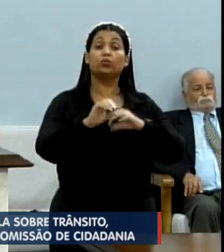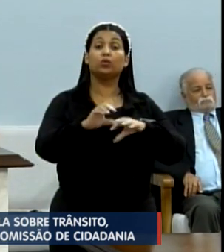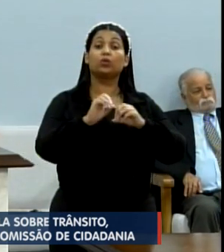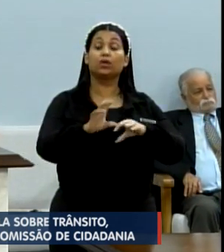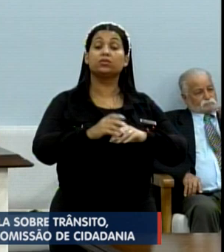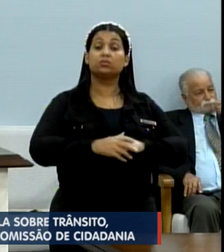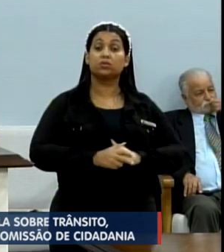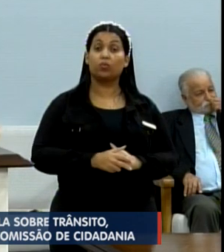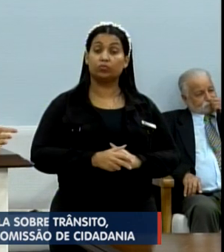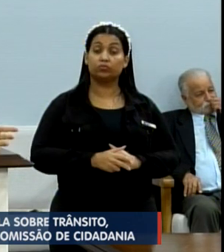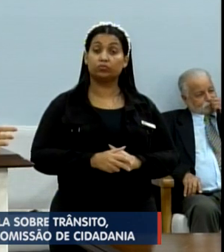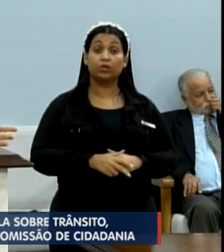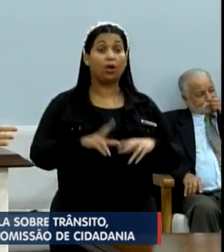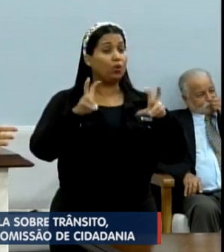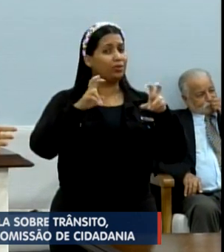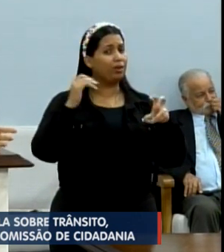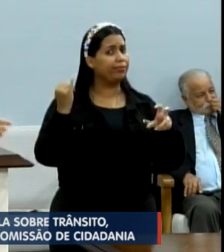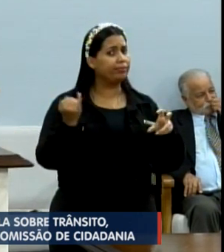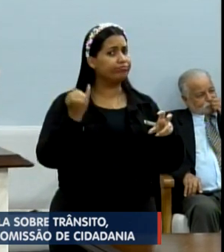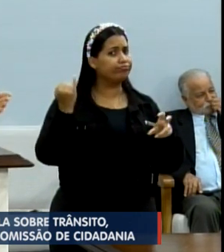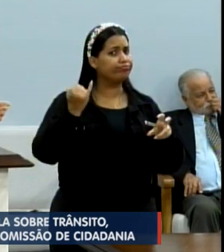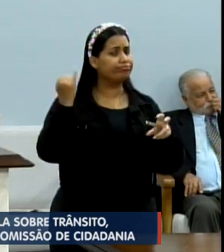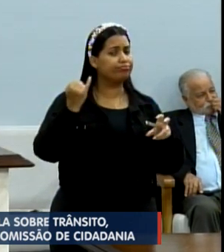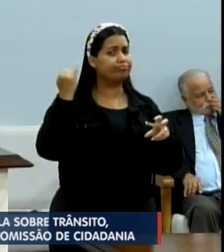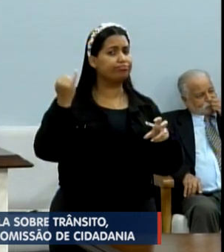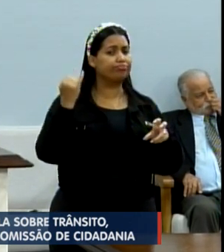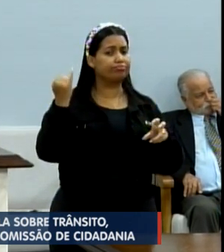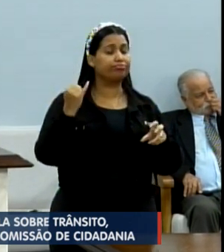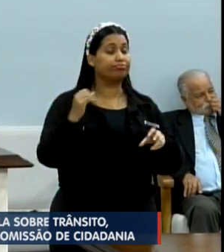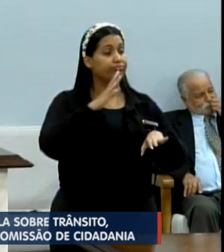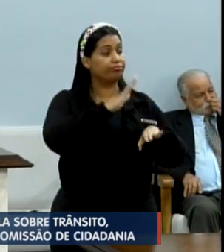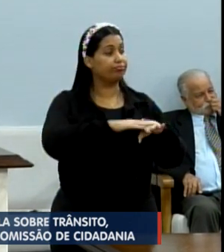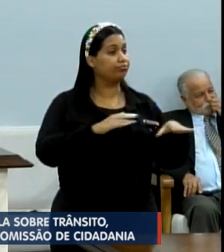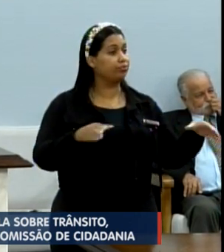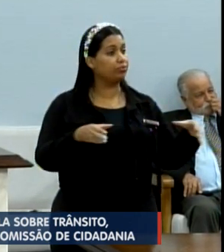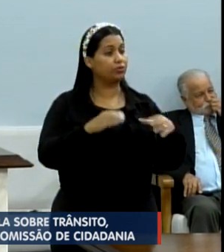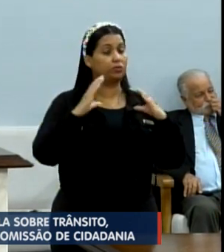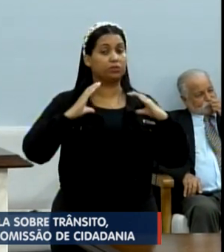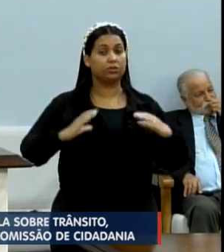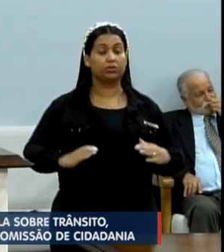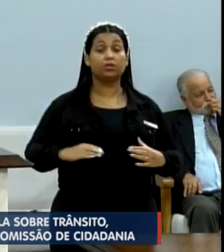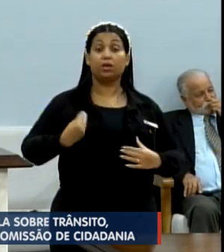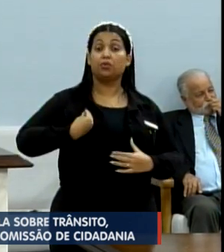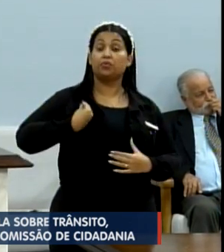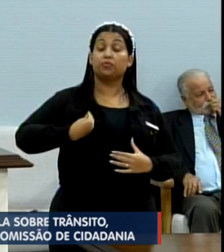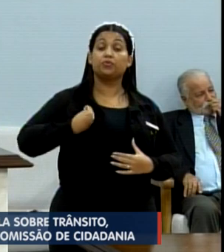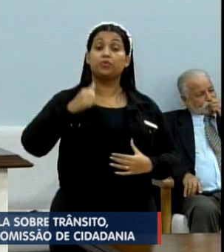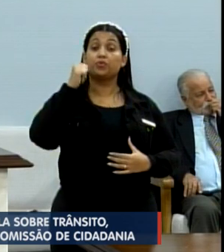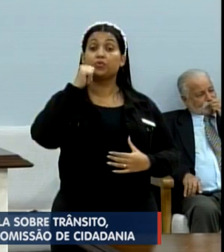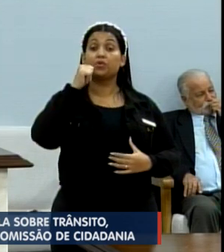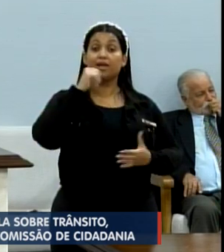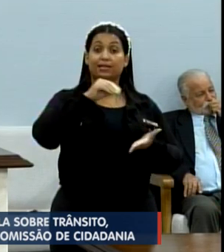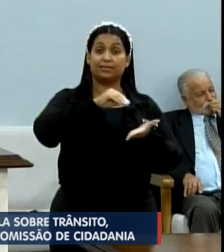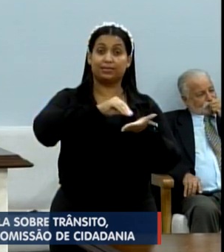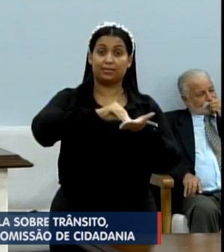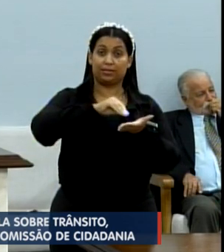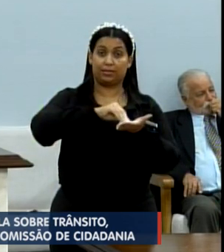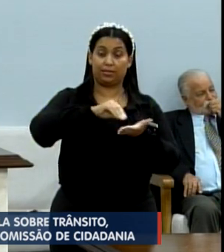um tema muito importante, convocado pela Comissão de Cidadania com a presença da secretária.